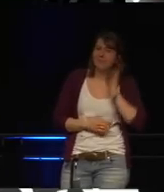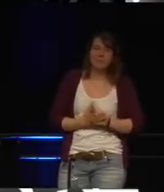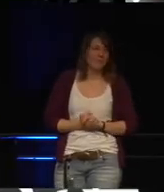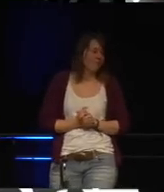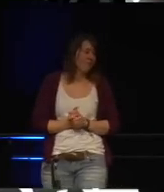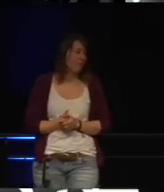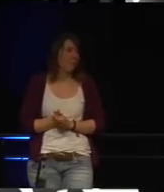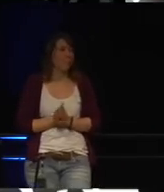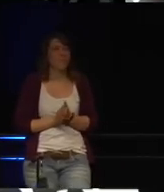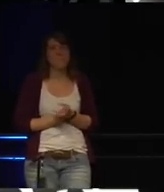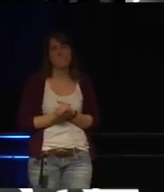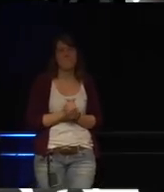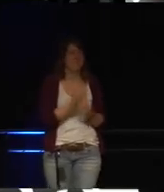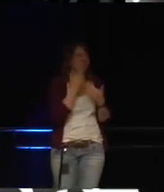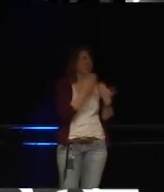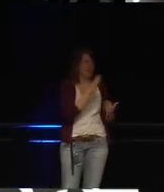Danke, Barbara.